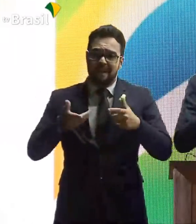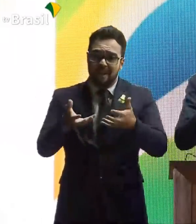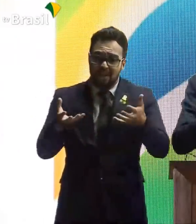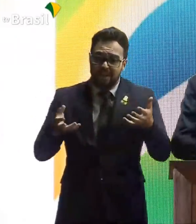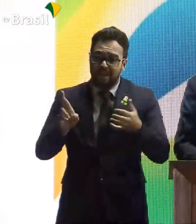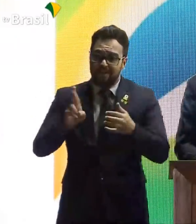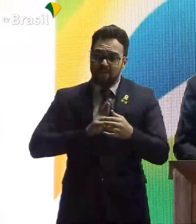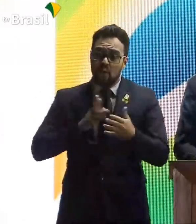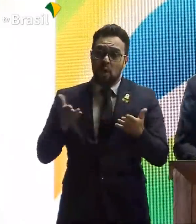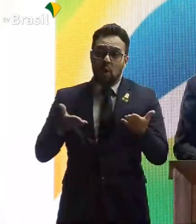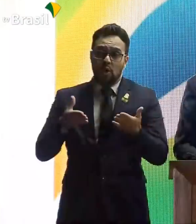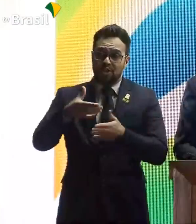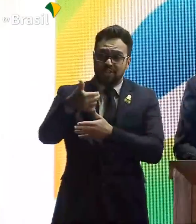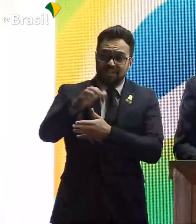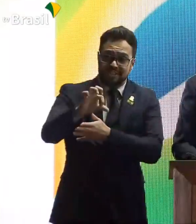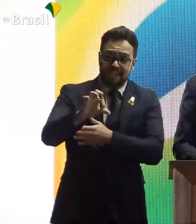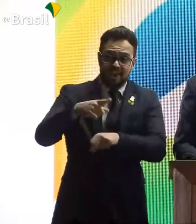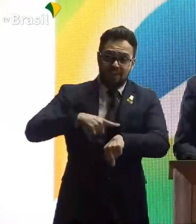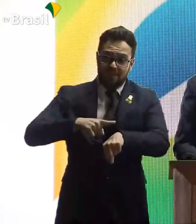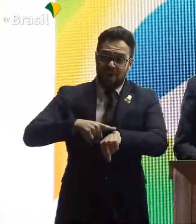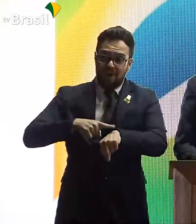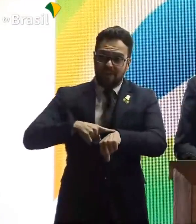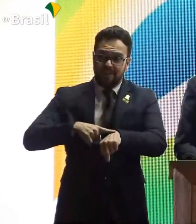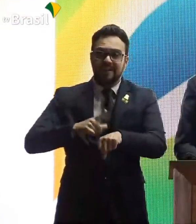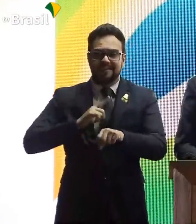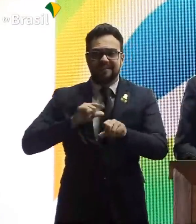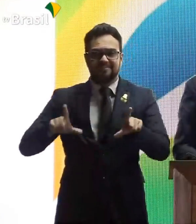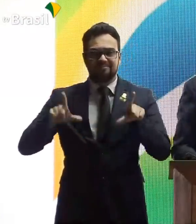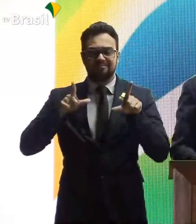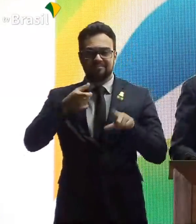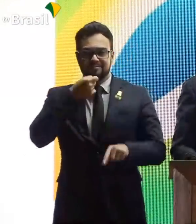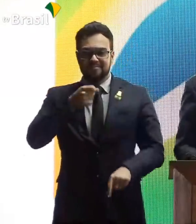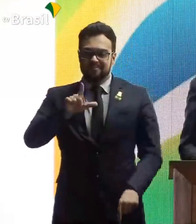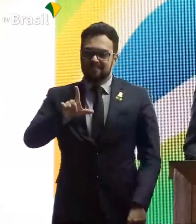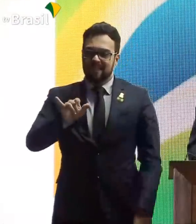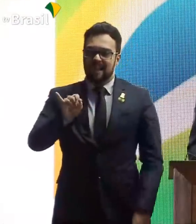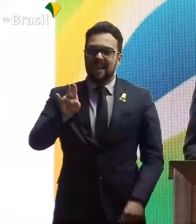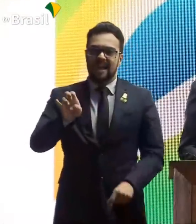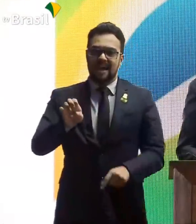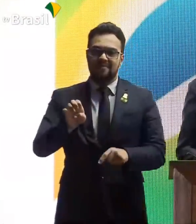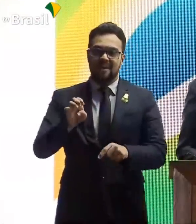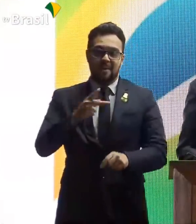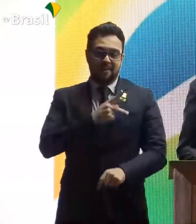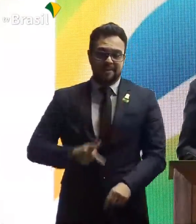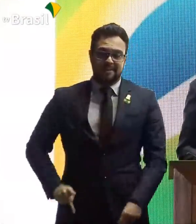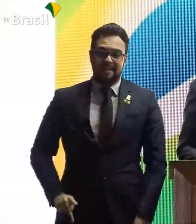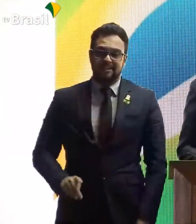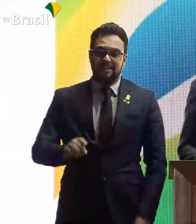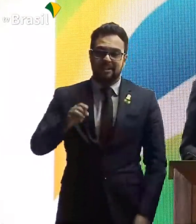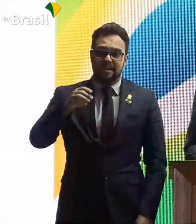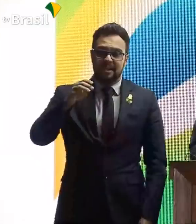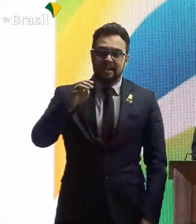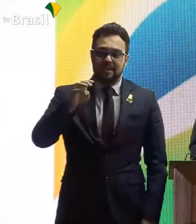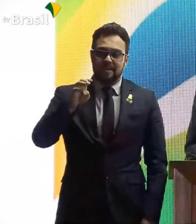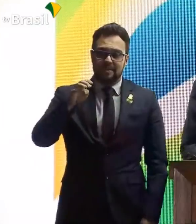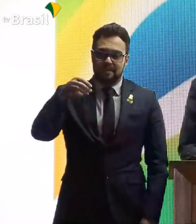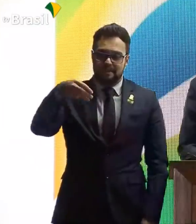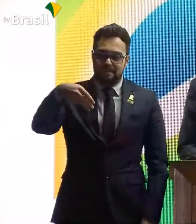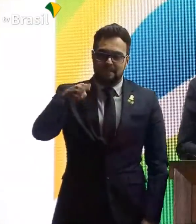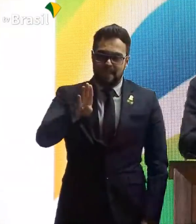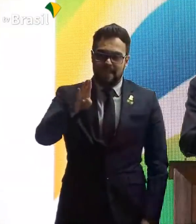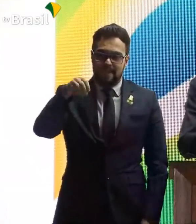19h, está previsto uma live minha e vou estar no Rio de Janeiro com o presidente do BNDES. Eu falei para ele escolher quatro